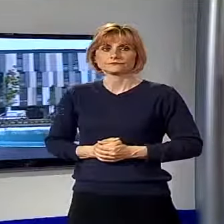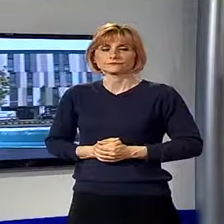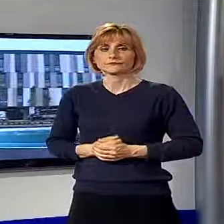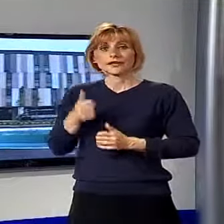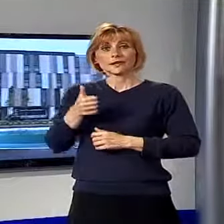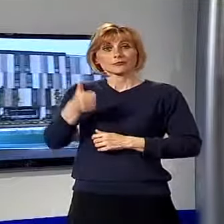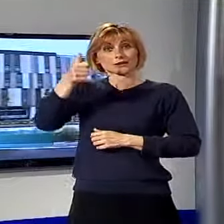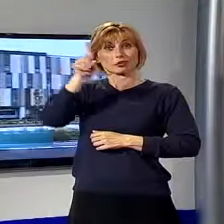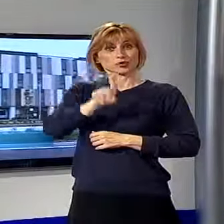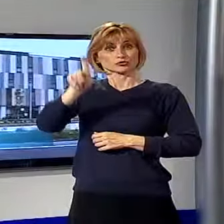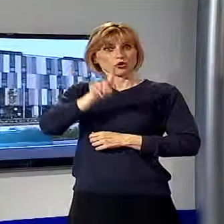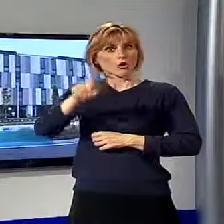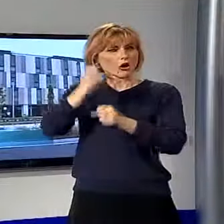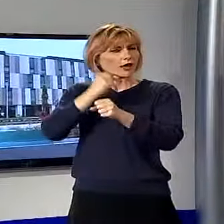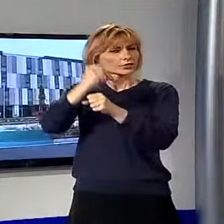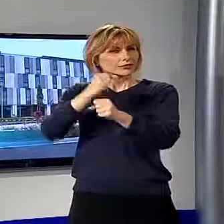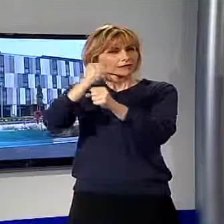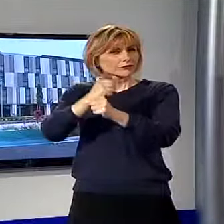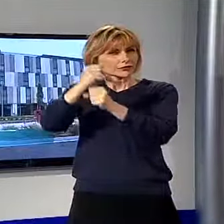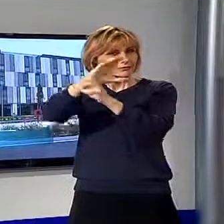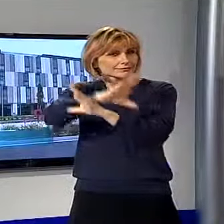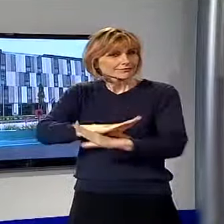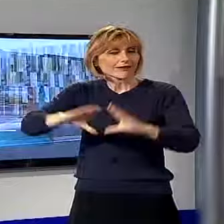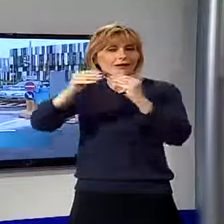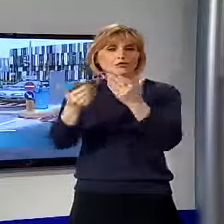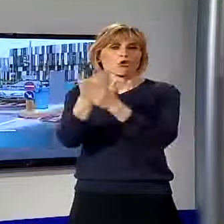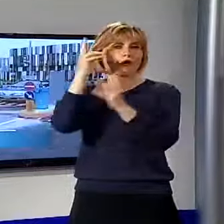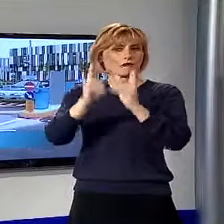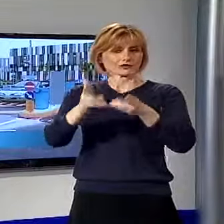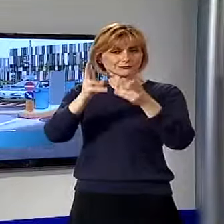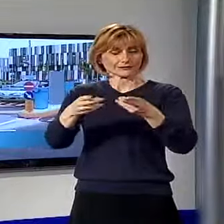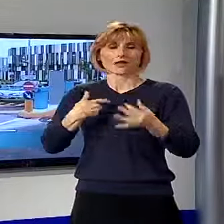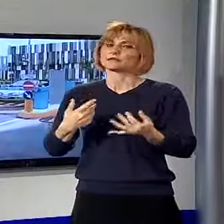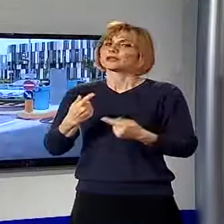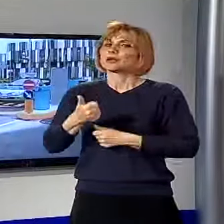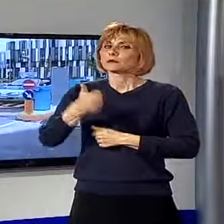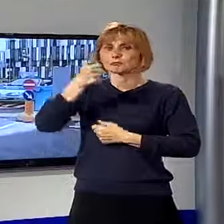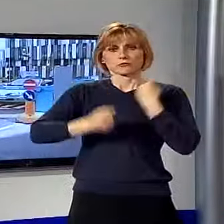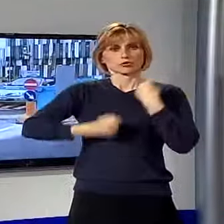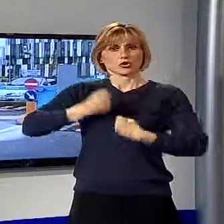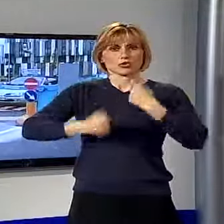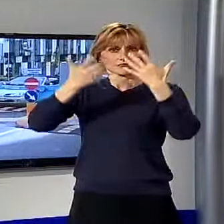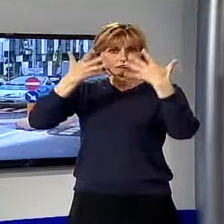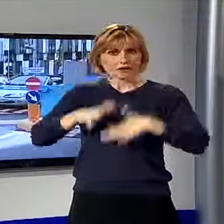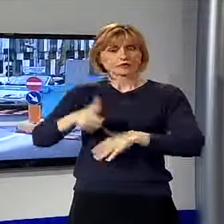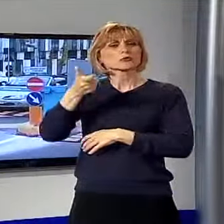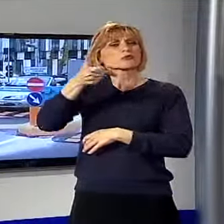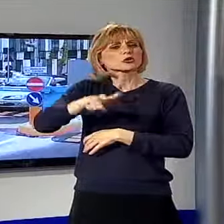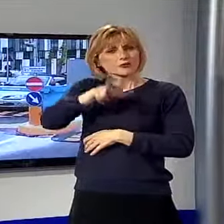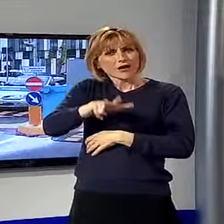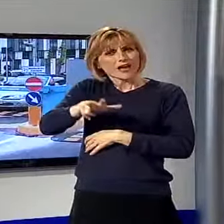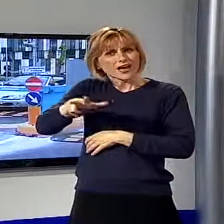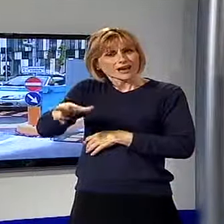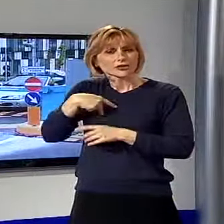Primo giorno pieno di attività del nuovo ospedale San Luca e come c'era da aspettarsi prime proteste per il parcheggio a pagamento,